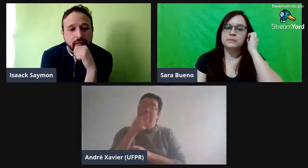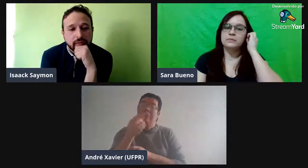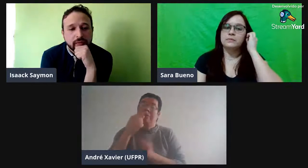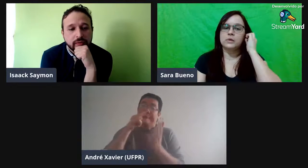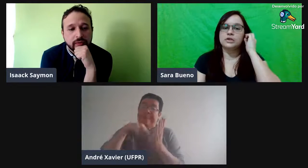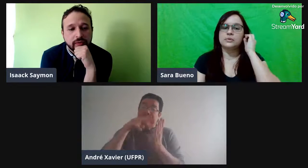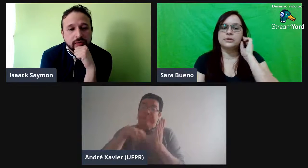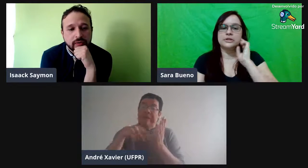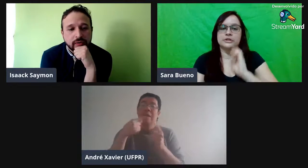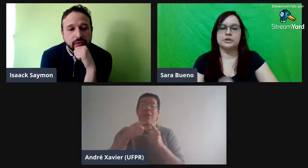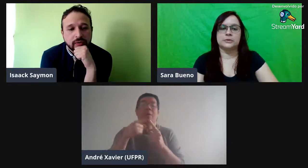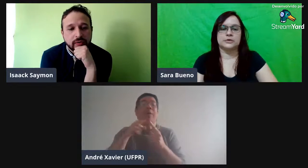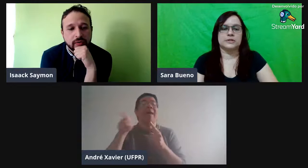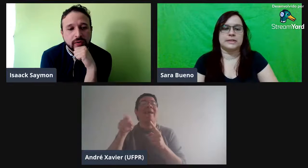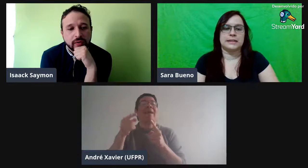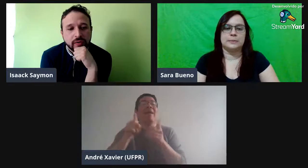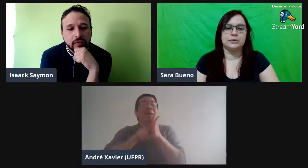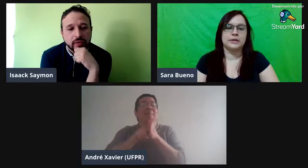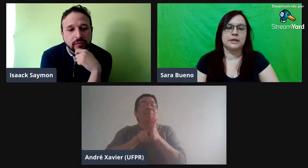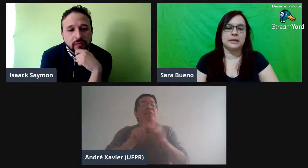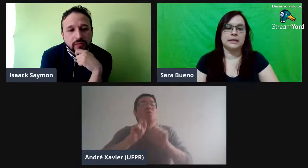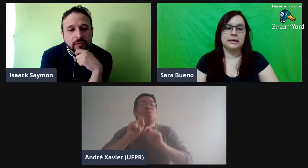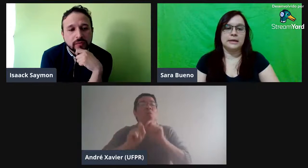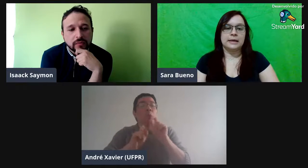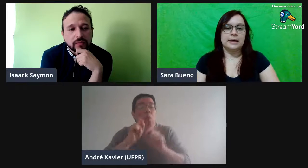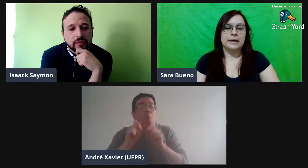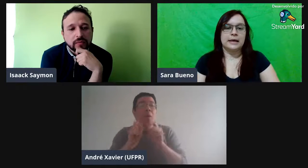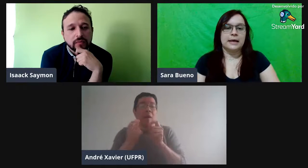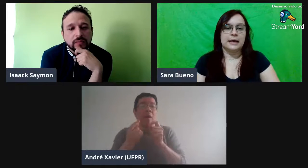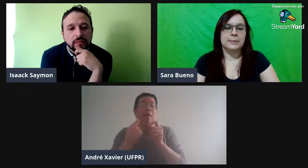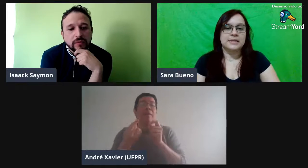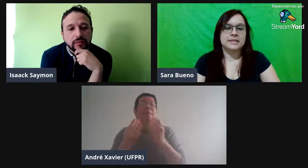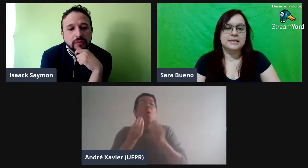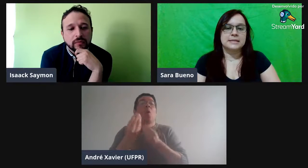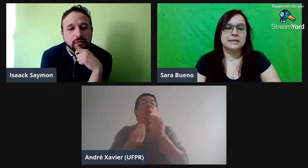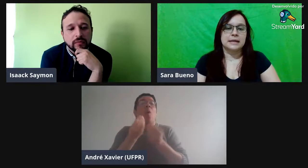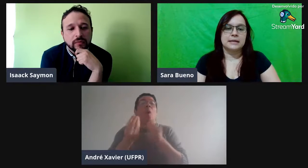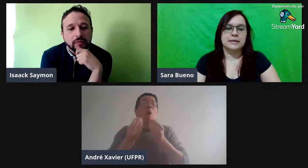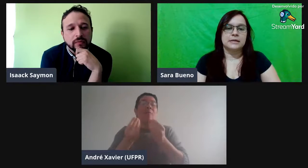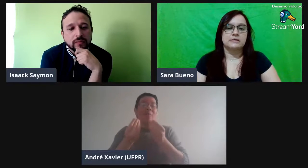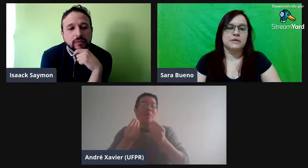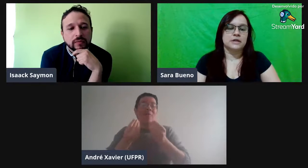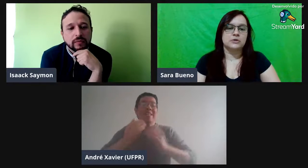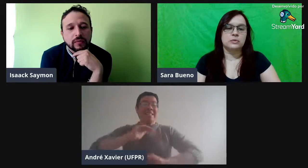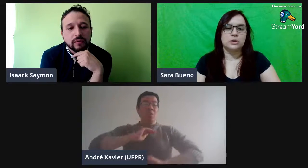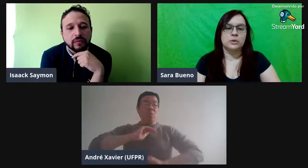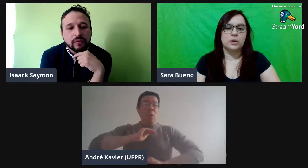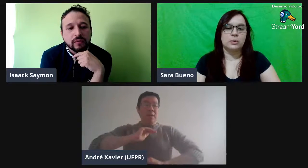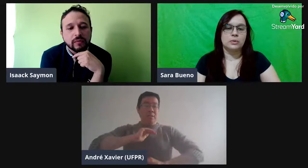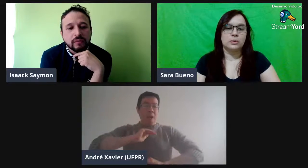Eu acho importante depois você ler, porque a pesquisa dele fala sobre como